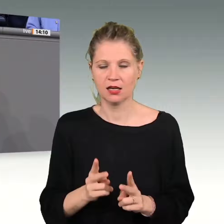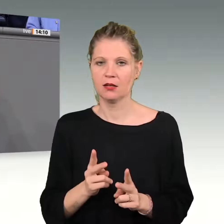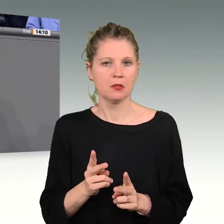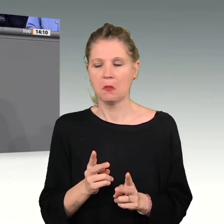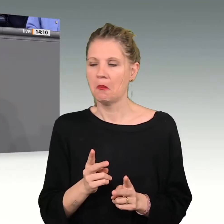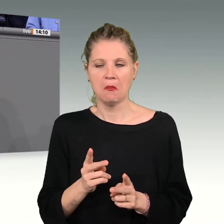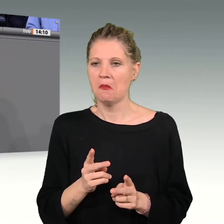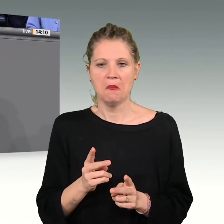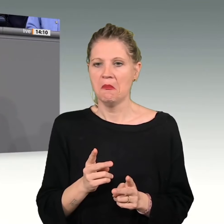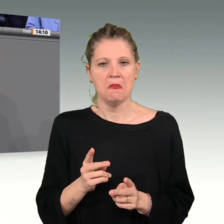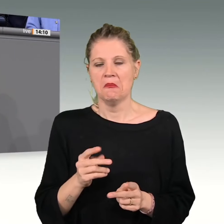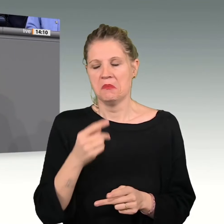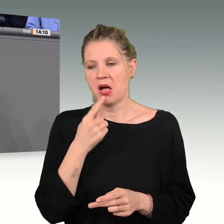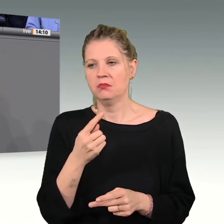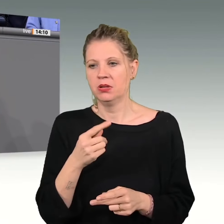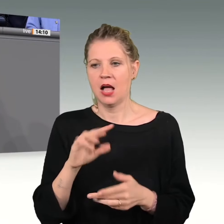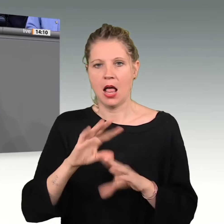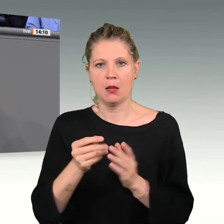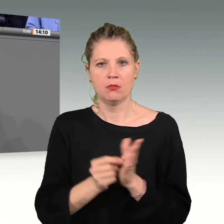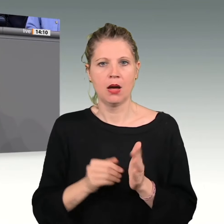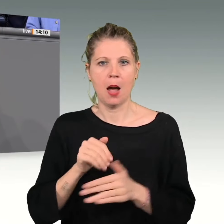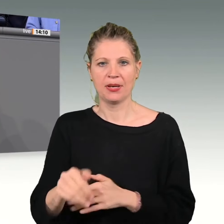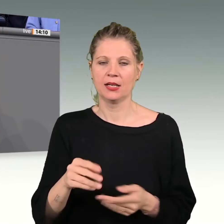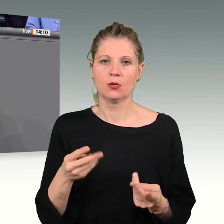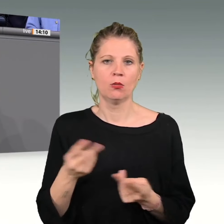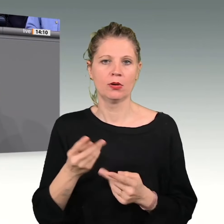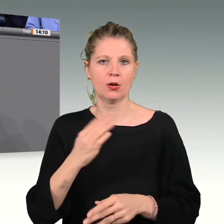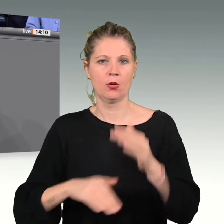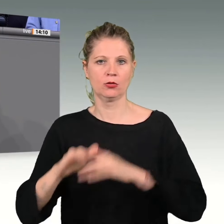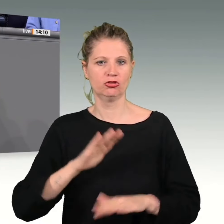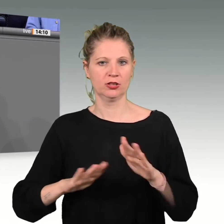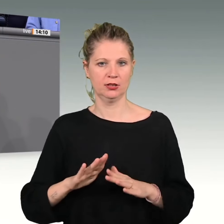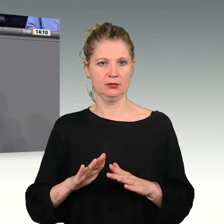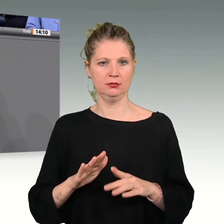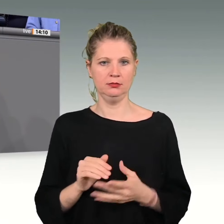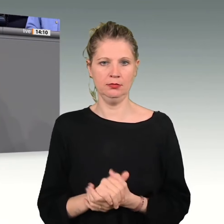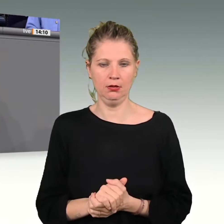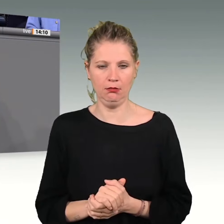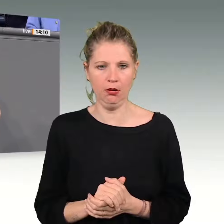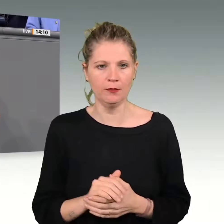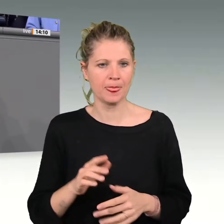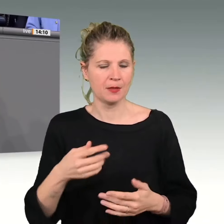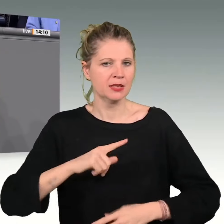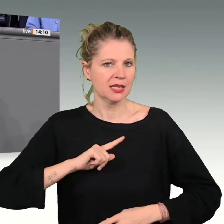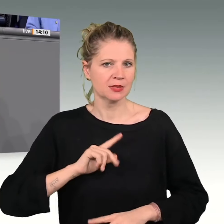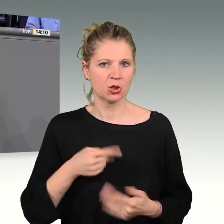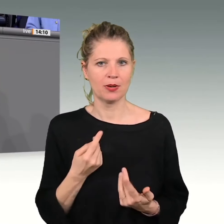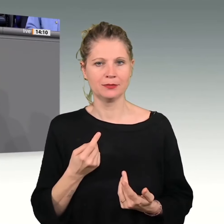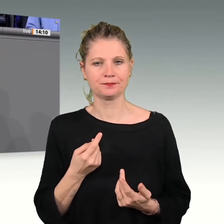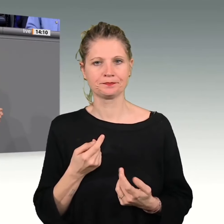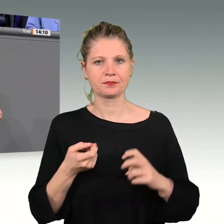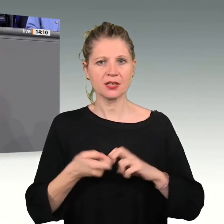Bevor ich mich einigen negativen Glanzlichtern dieses Antrags widme, möchte ich noch einmal auch als Physiker meine